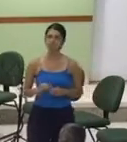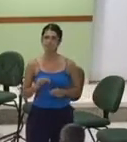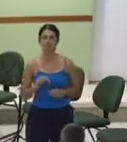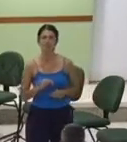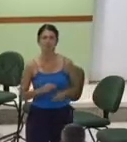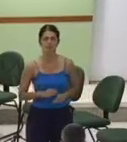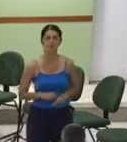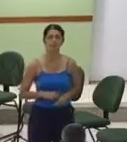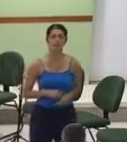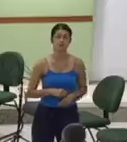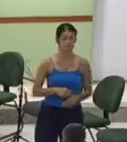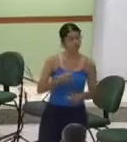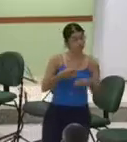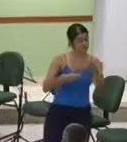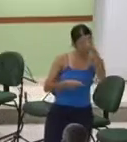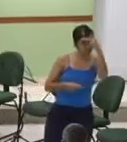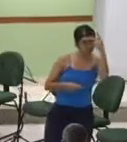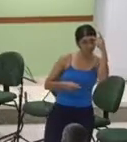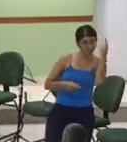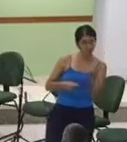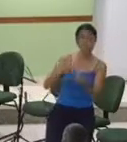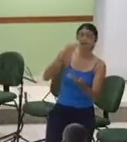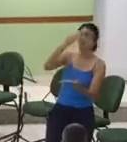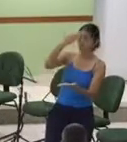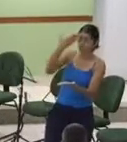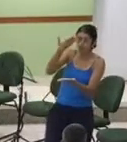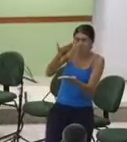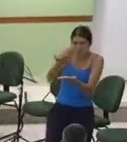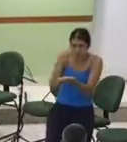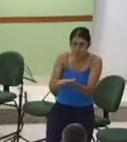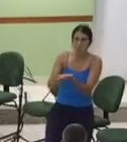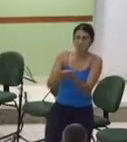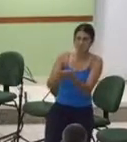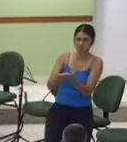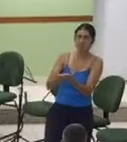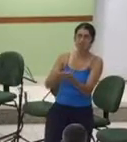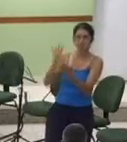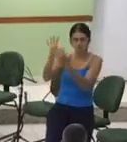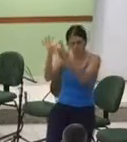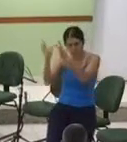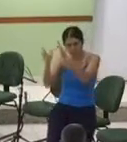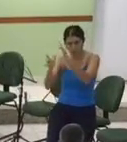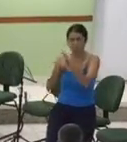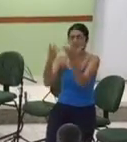a porta de entrada no céu.